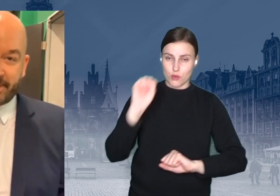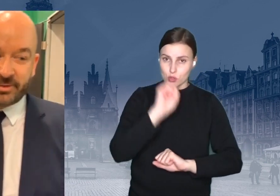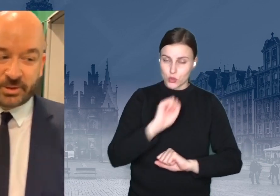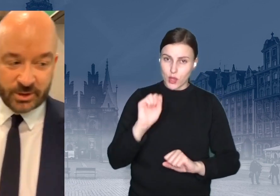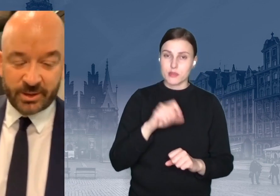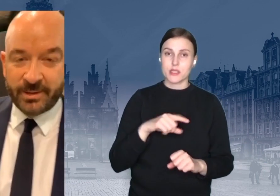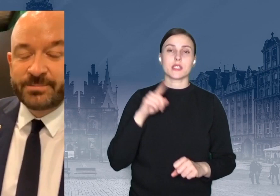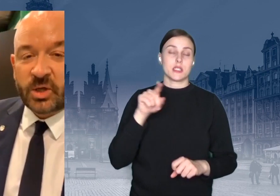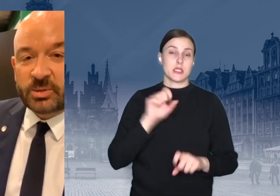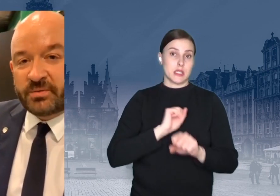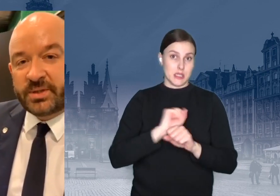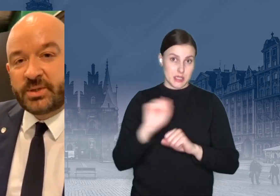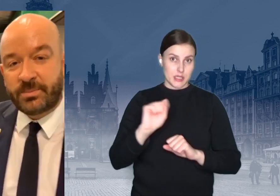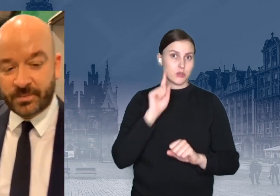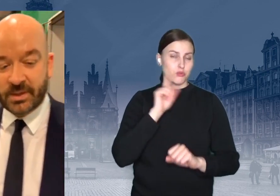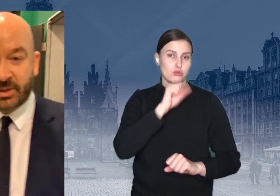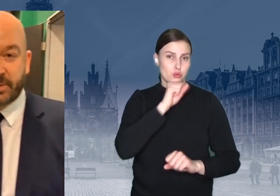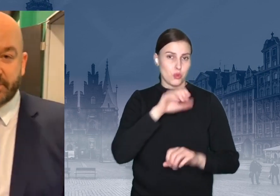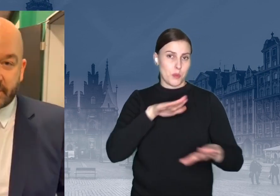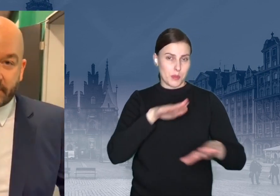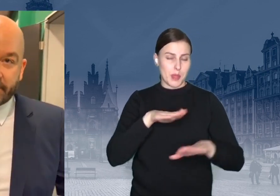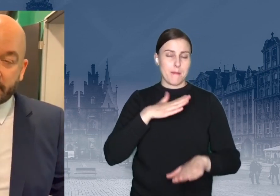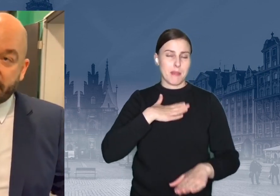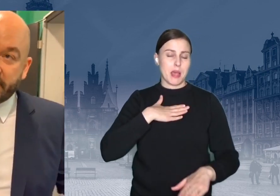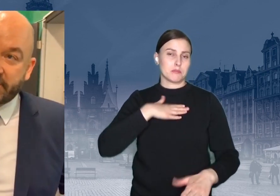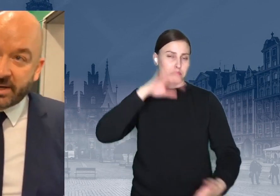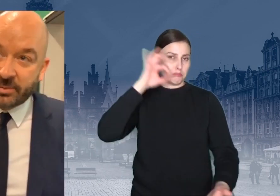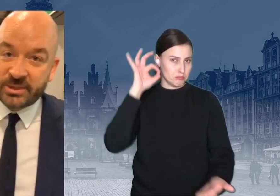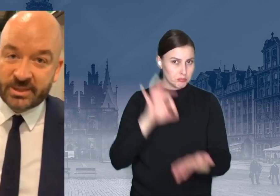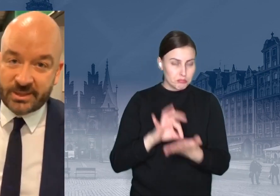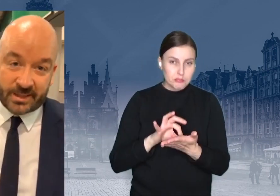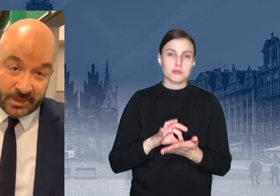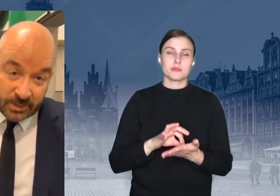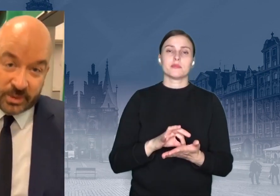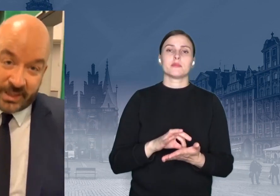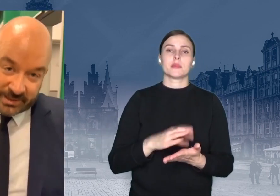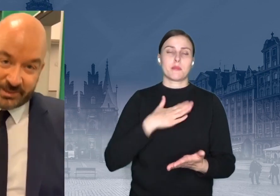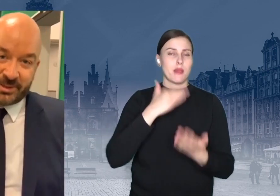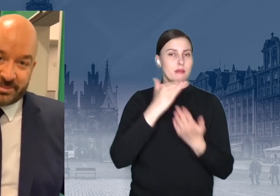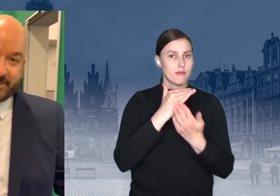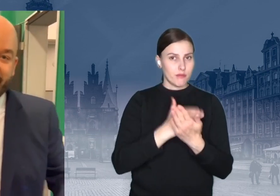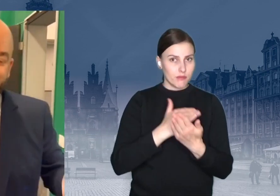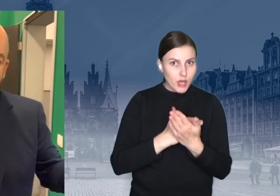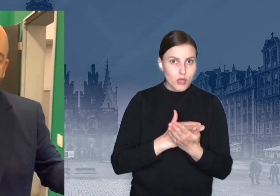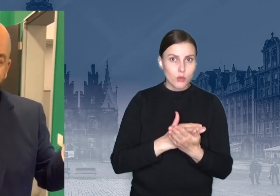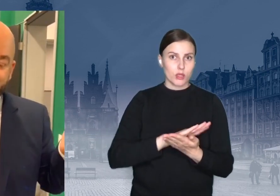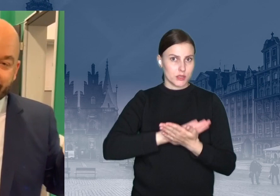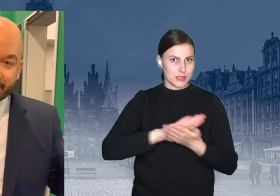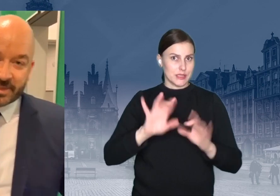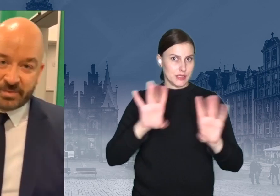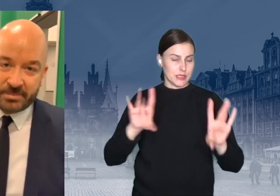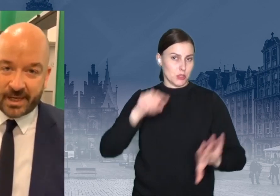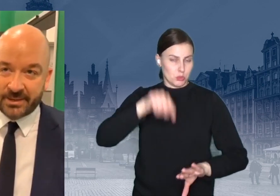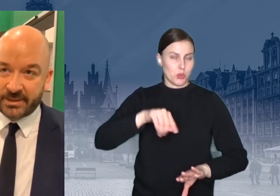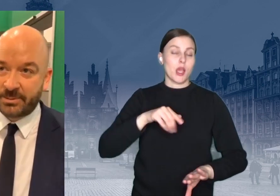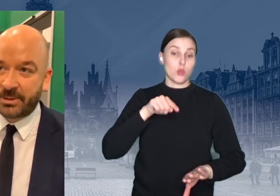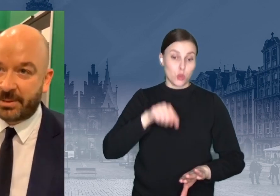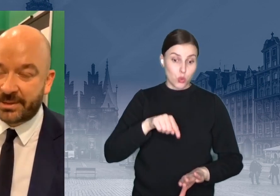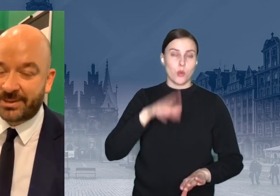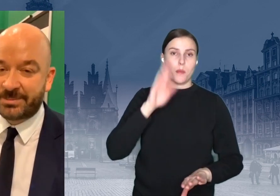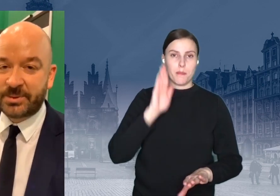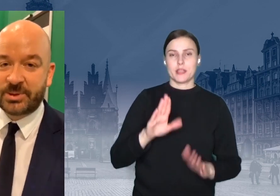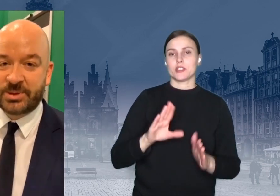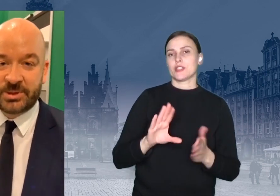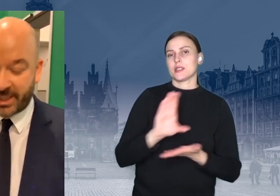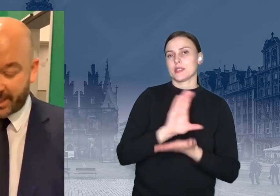odpowiednie warunki sanitarne i tutaj na stadionie miejskim będzie wybierany, jeżeli dobrze pamiętam, spośród